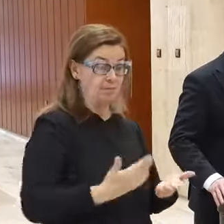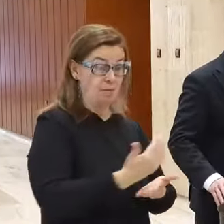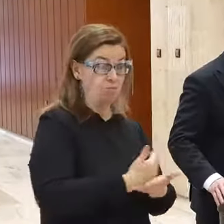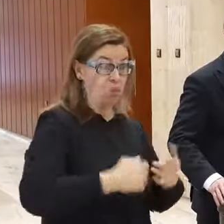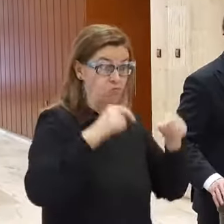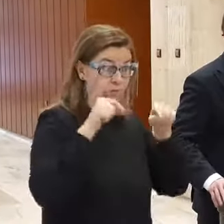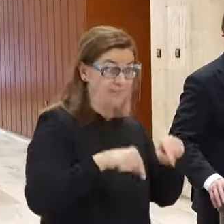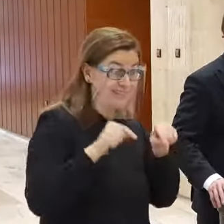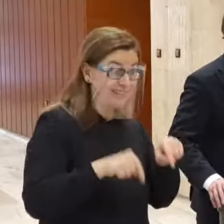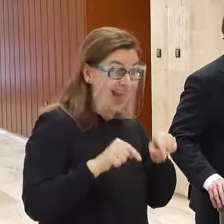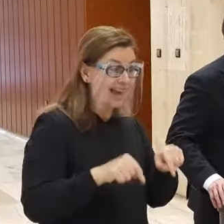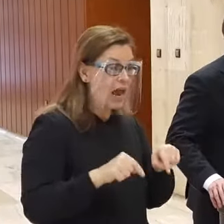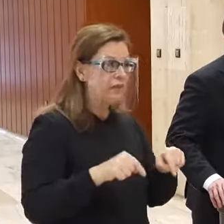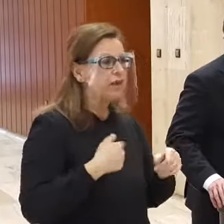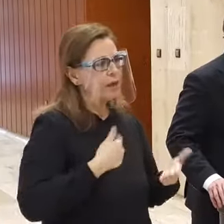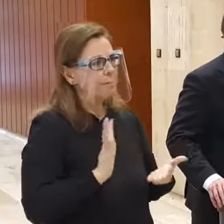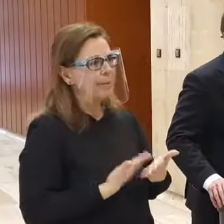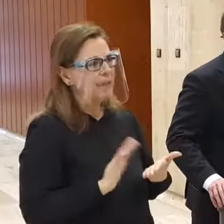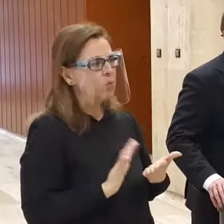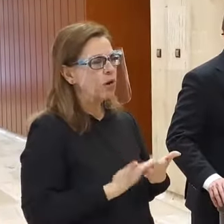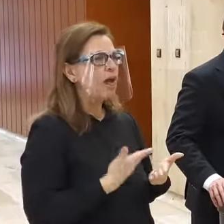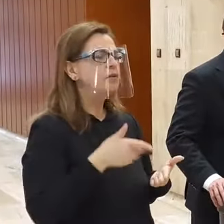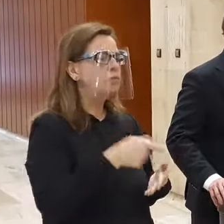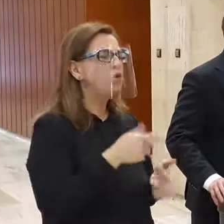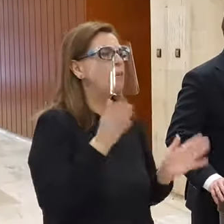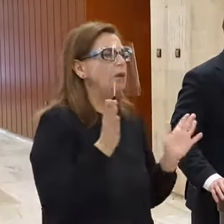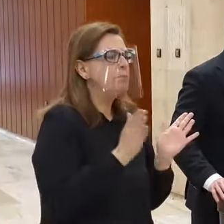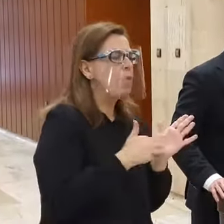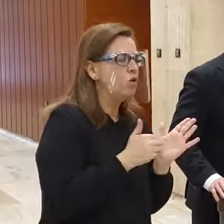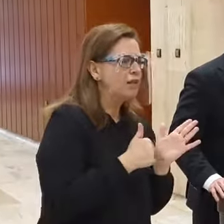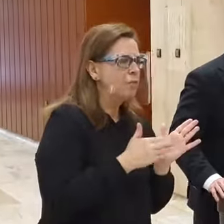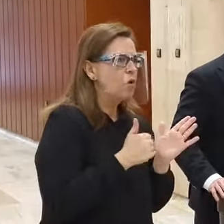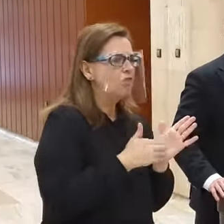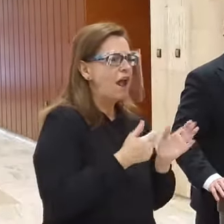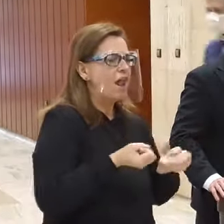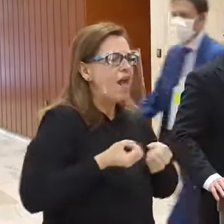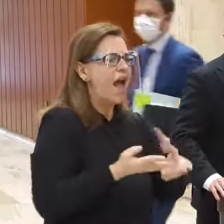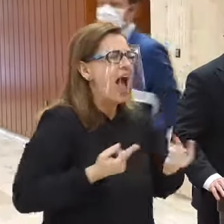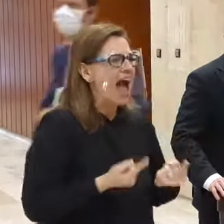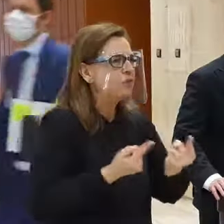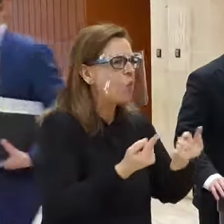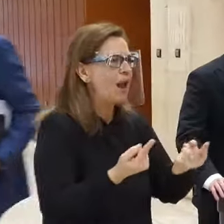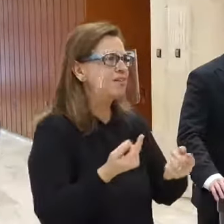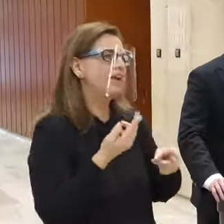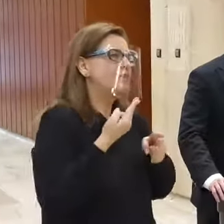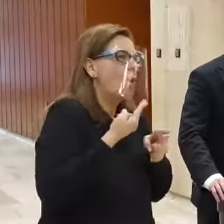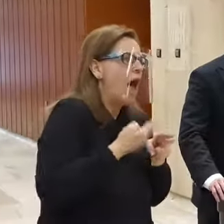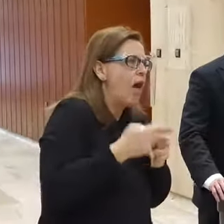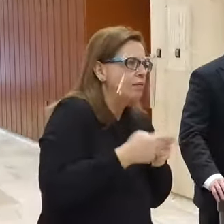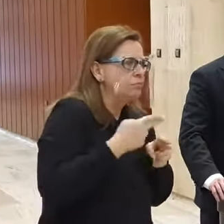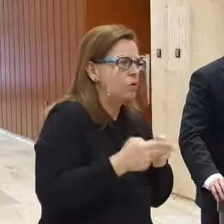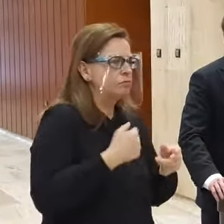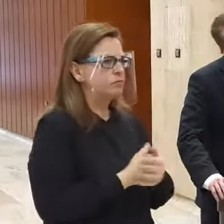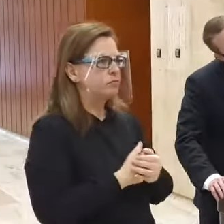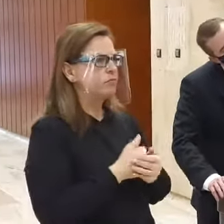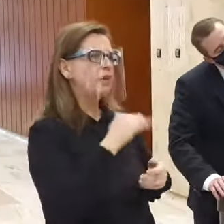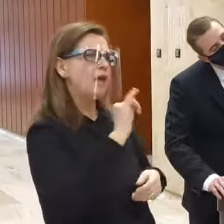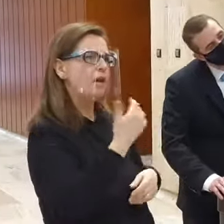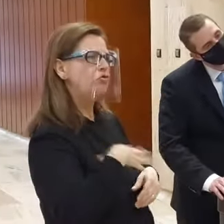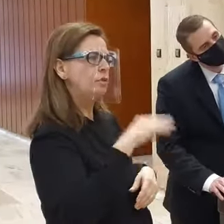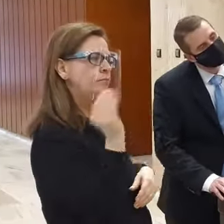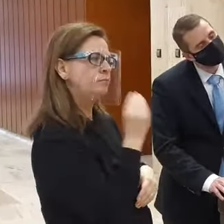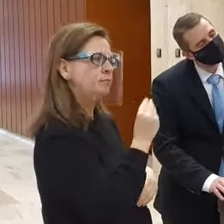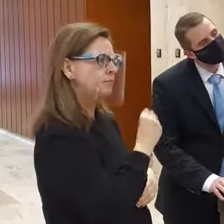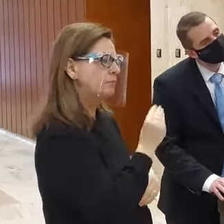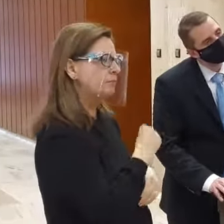predpokladáme, tak ako to bolo povedané tu, by potrebovala výrazné aktualizácie a modernizáciu. Aby si sa ešte môžem